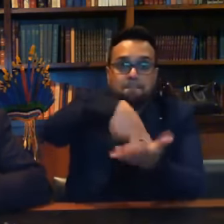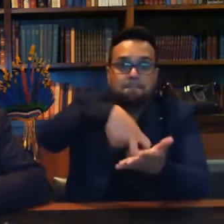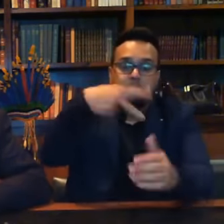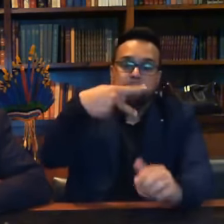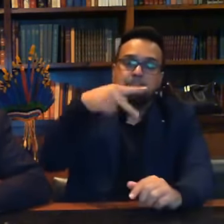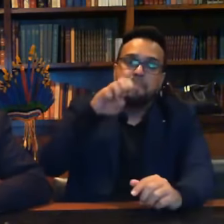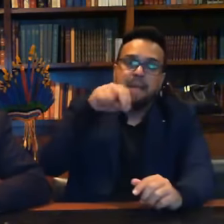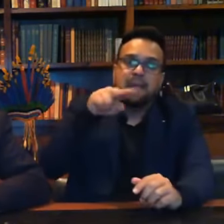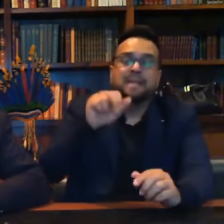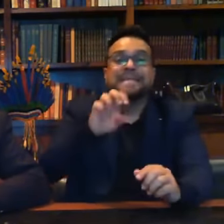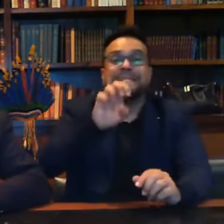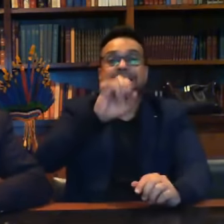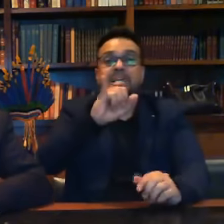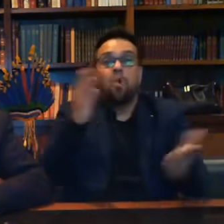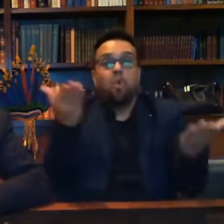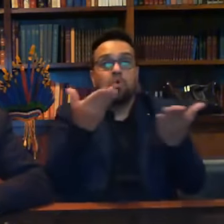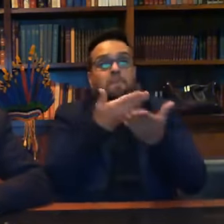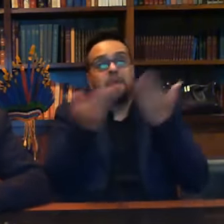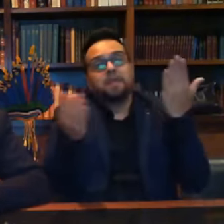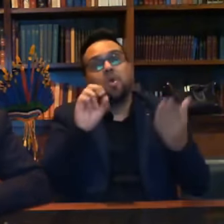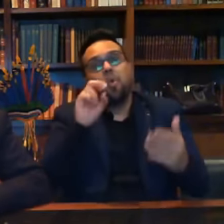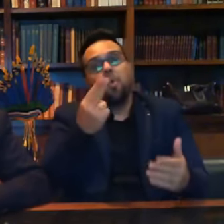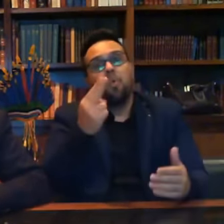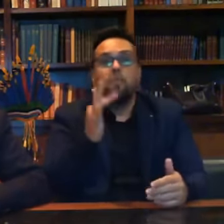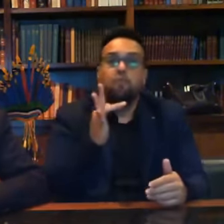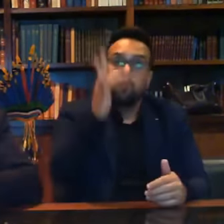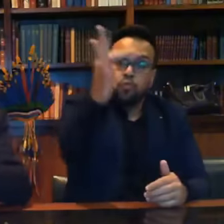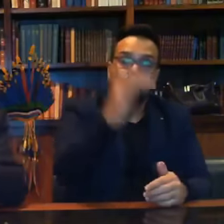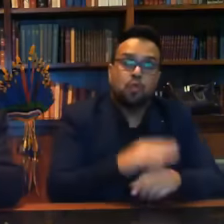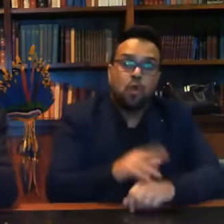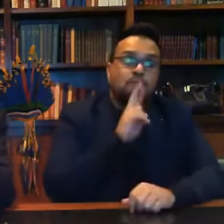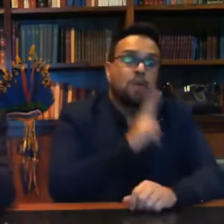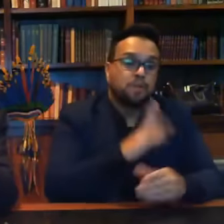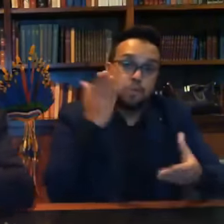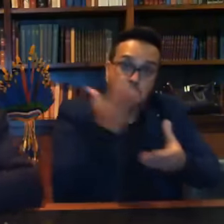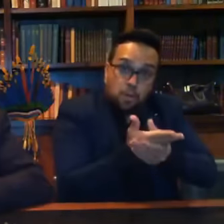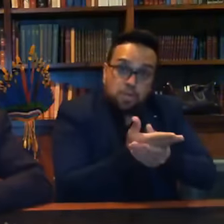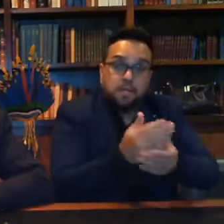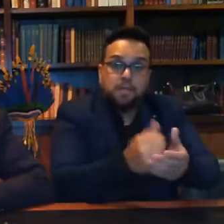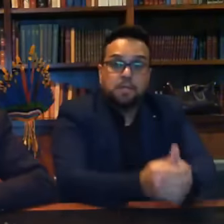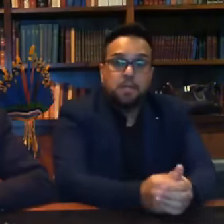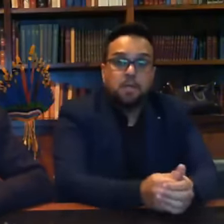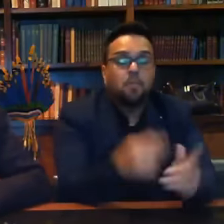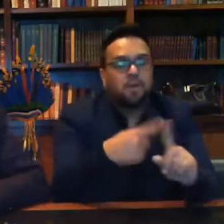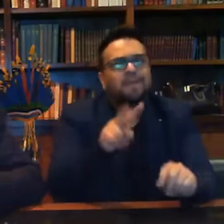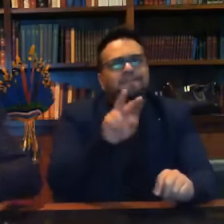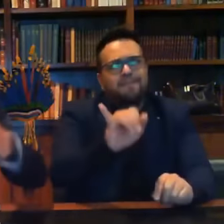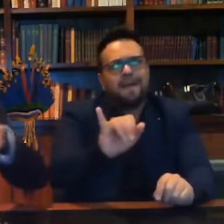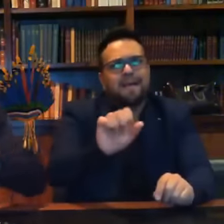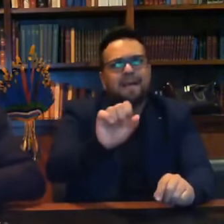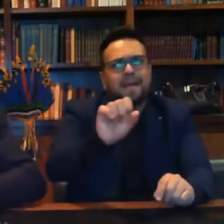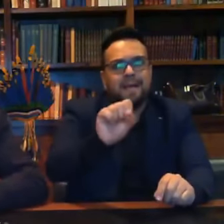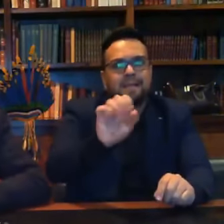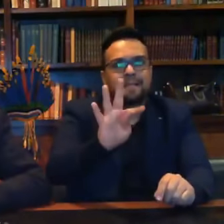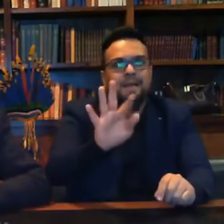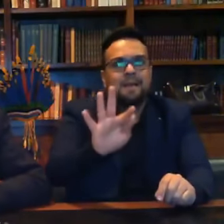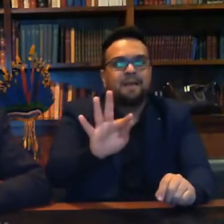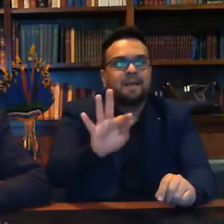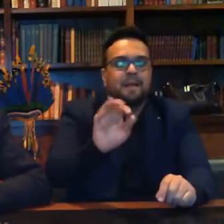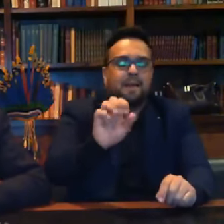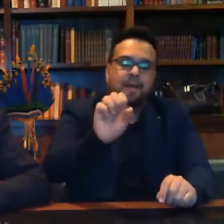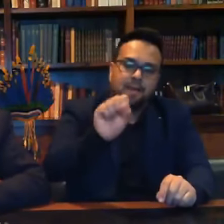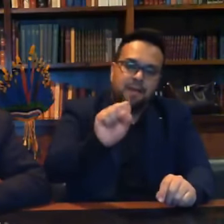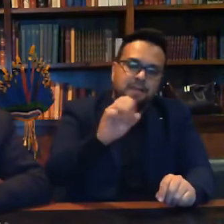se eu perder o mandato hoje, quando deixar o mandato, vou responder o processo, que o processo vai ficar lá dentro do Supremo, 49 anos de cadeia,